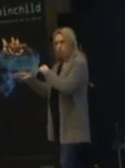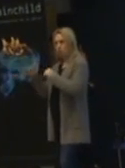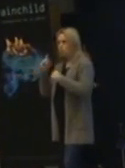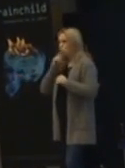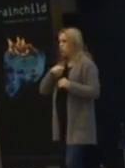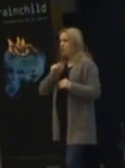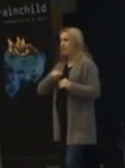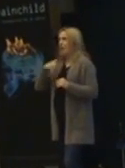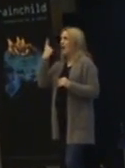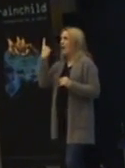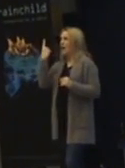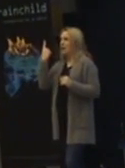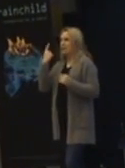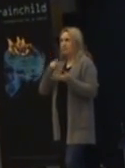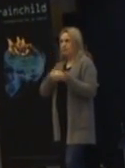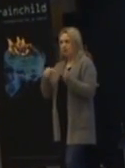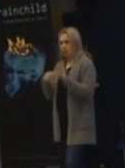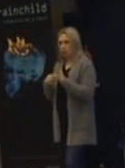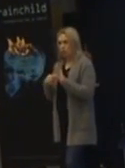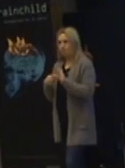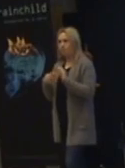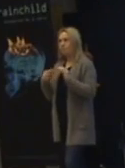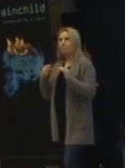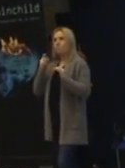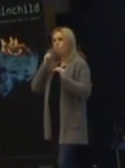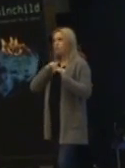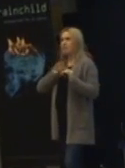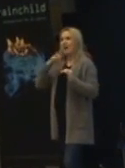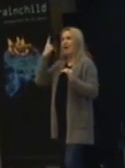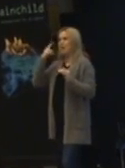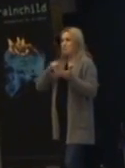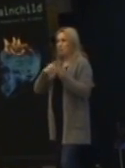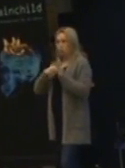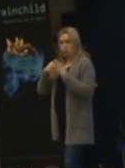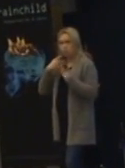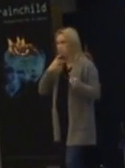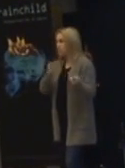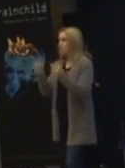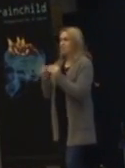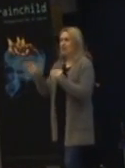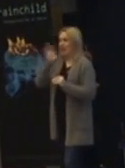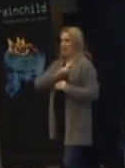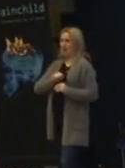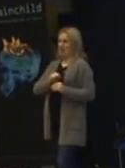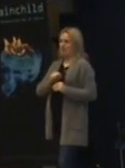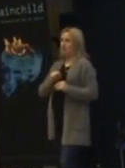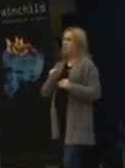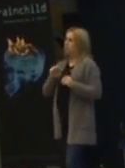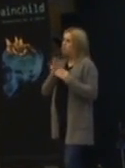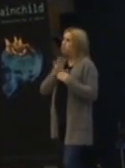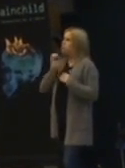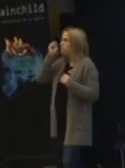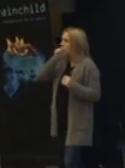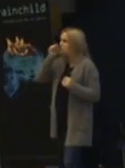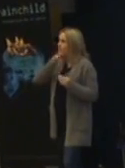metod. Det finns liksom inte en universal metod som jag kan ge er. då skulle jag vara biljonär nu tror jag. Men det finns ju en massa